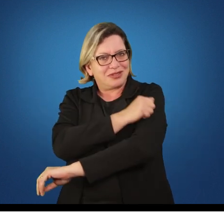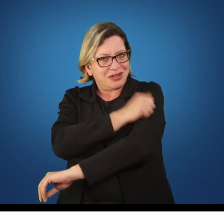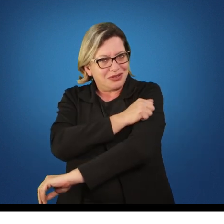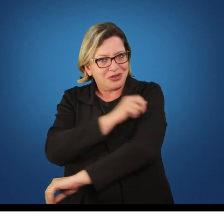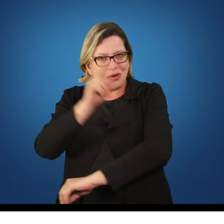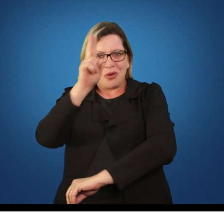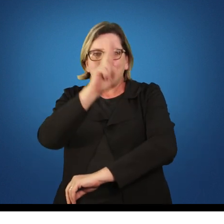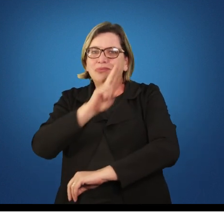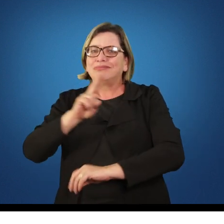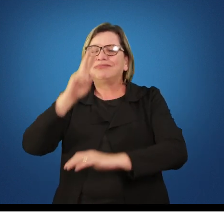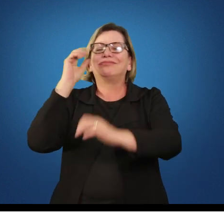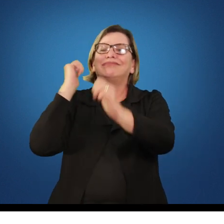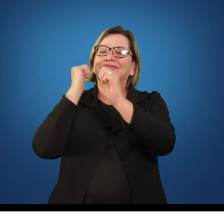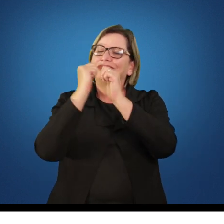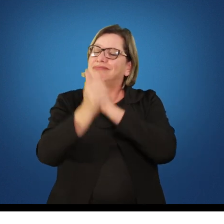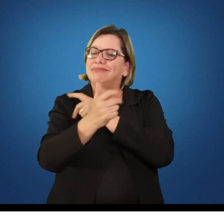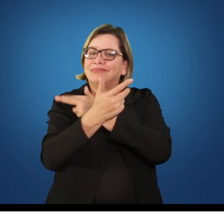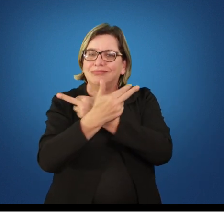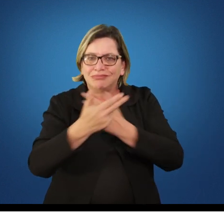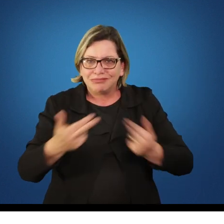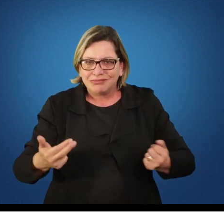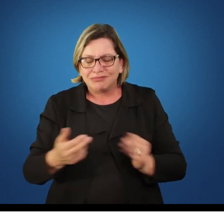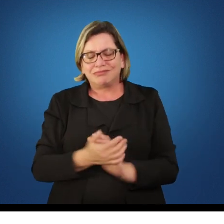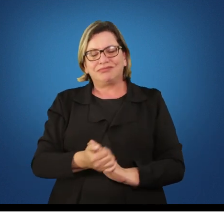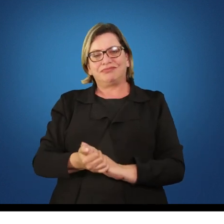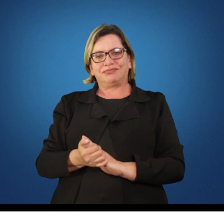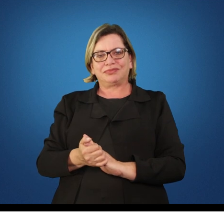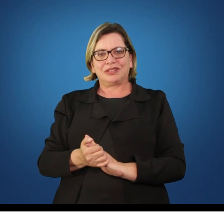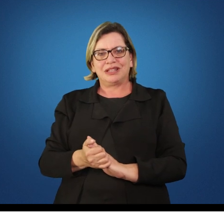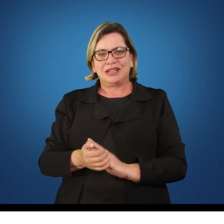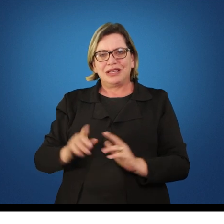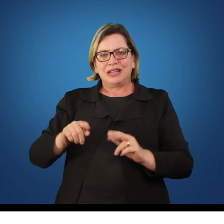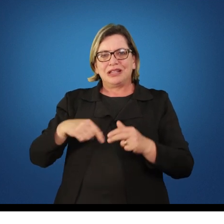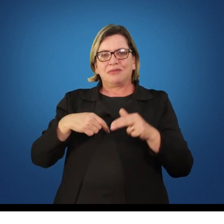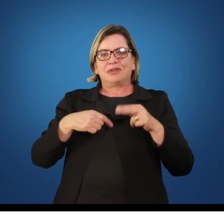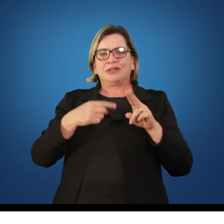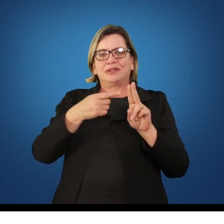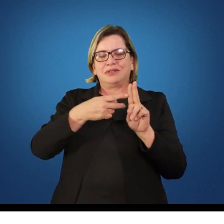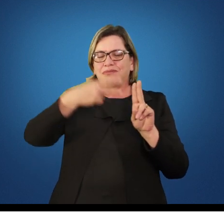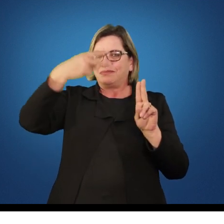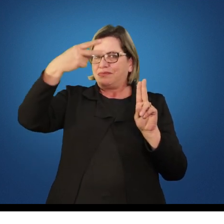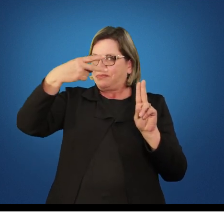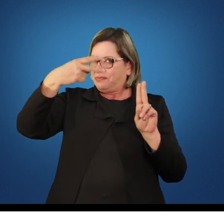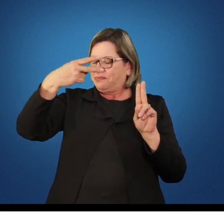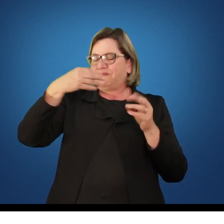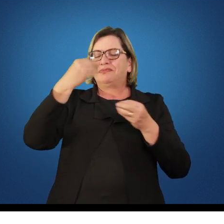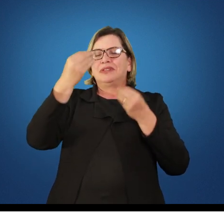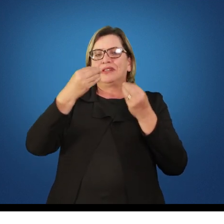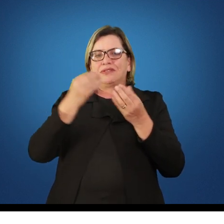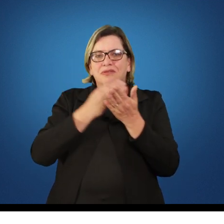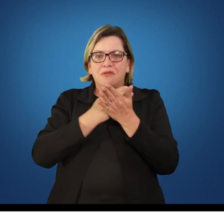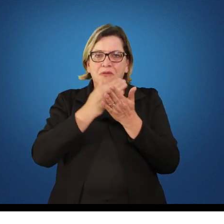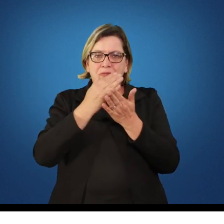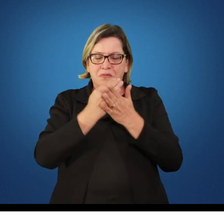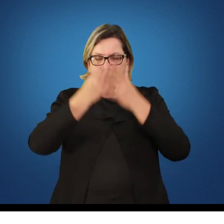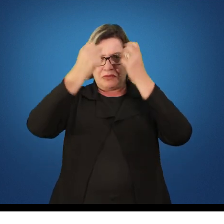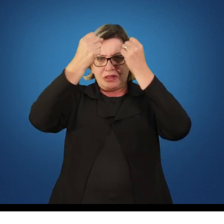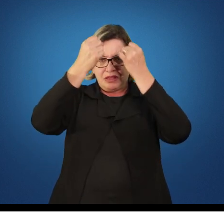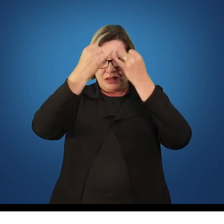prática esportiva. Num segundo momento, nós estaremos entrando na unidade